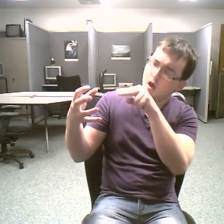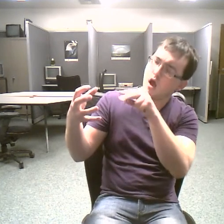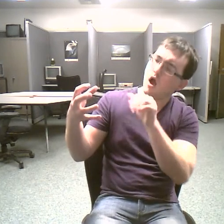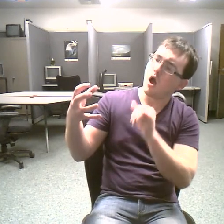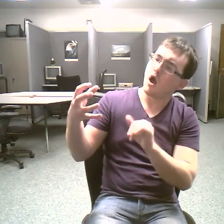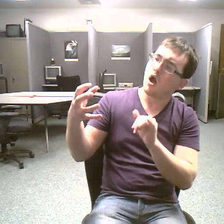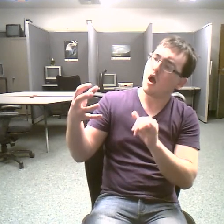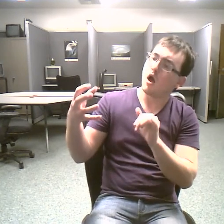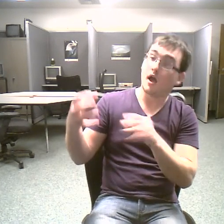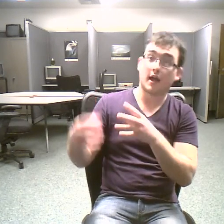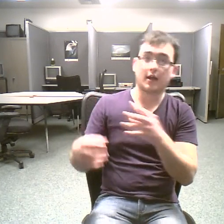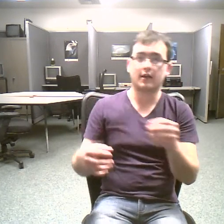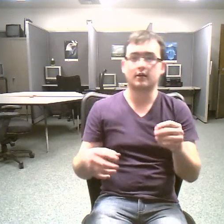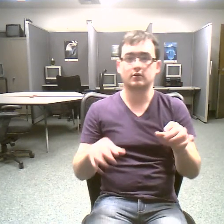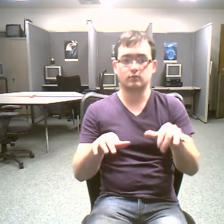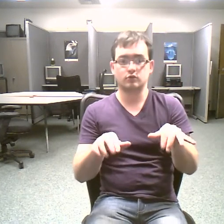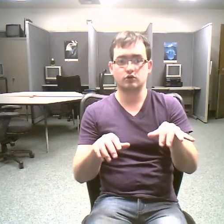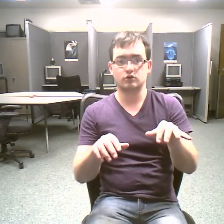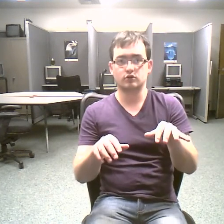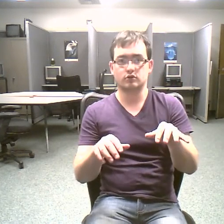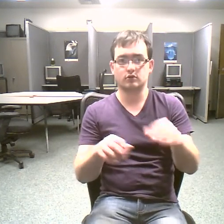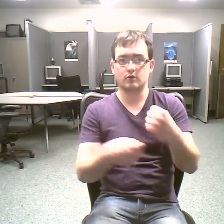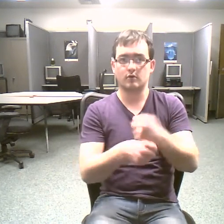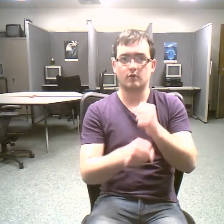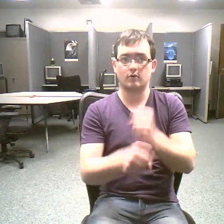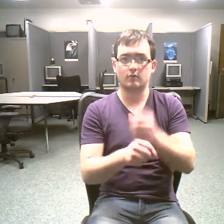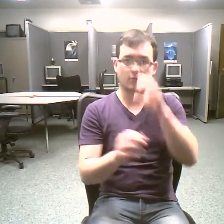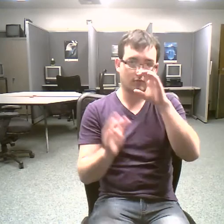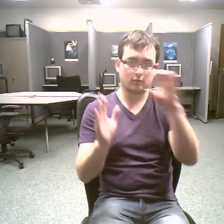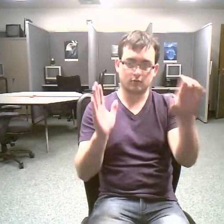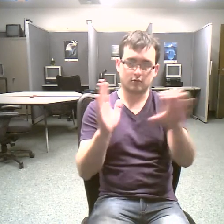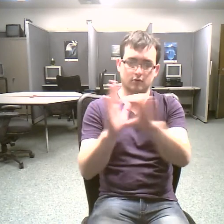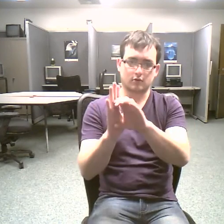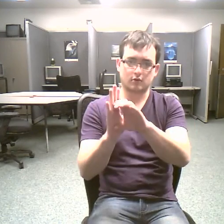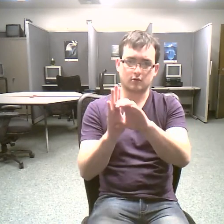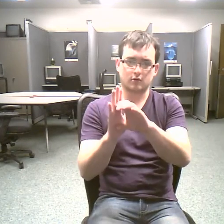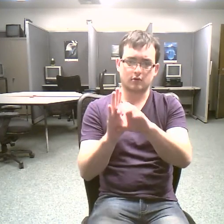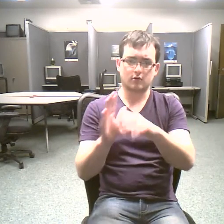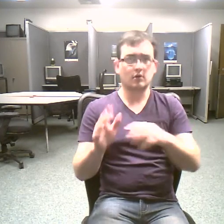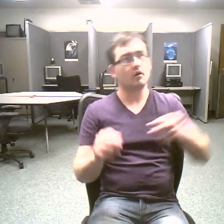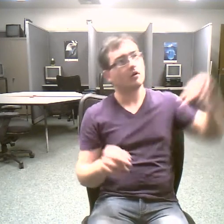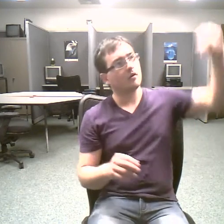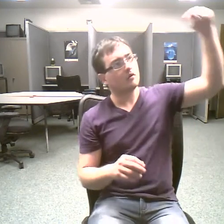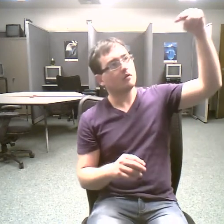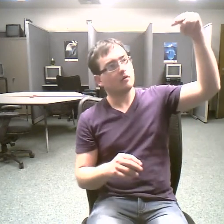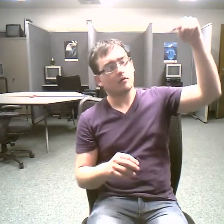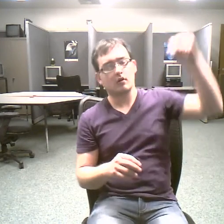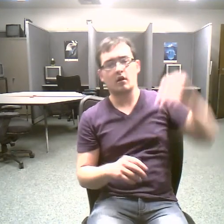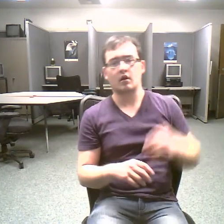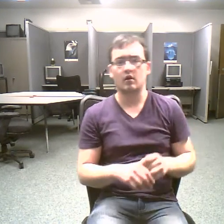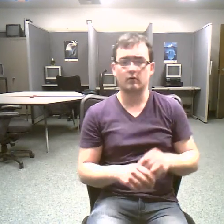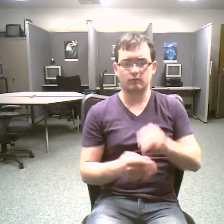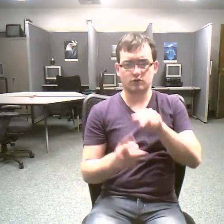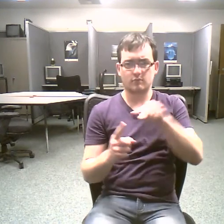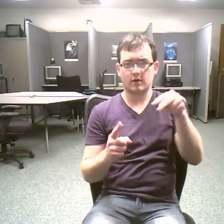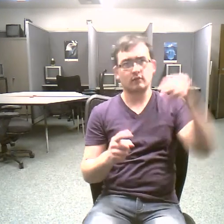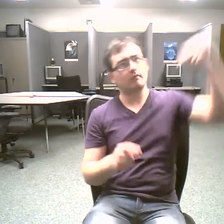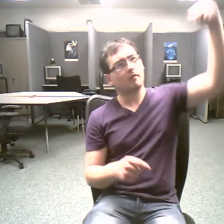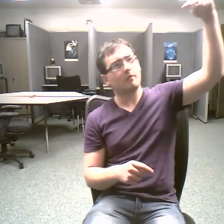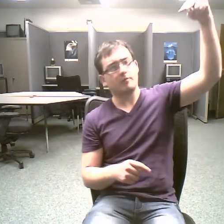imaging technology you can see how more high safety of the planet if you've been there to see it you can also be